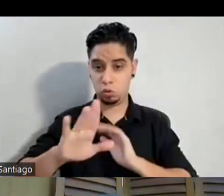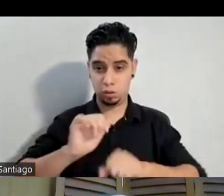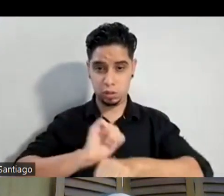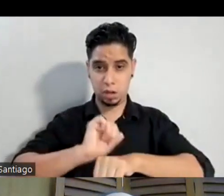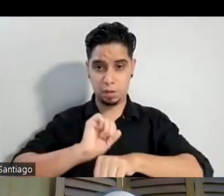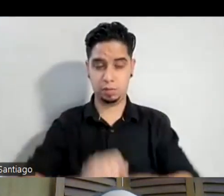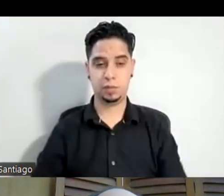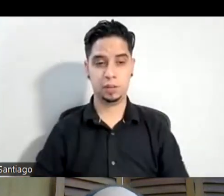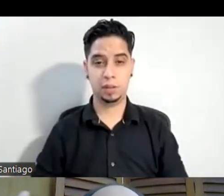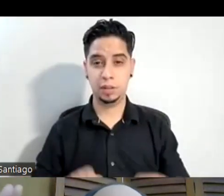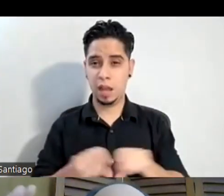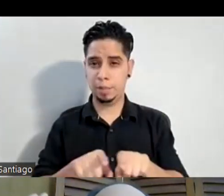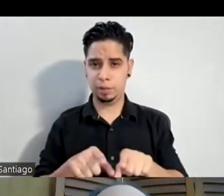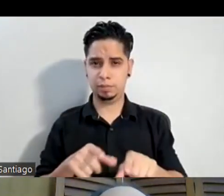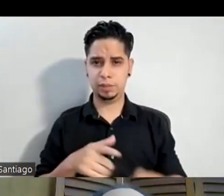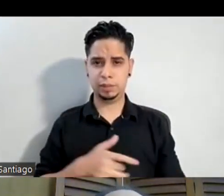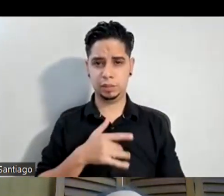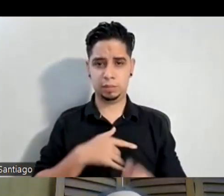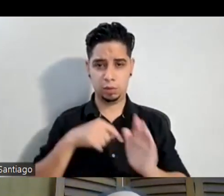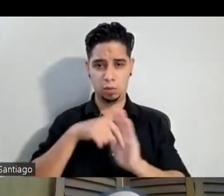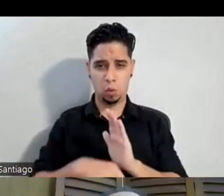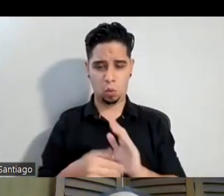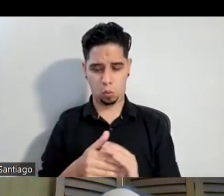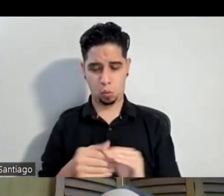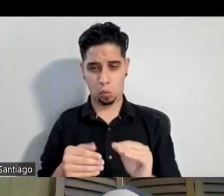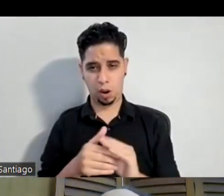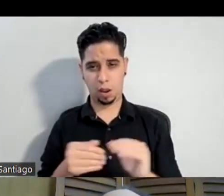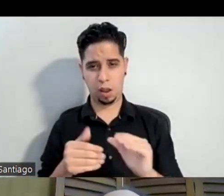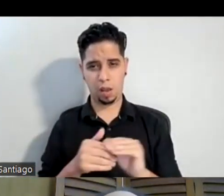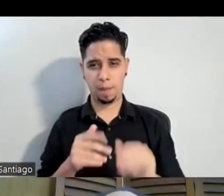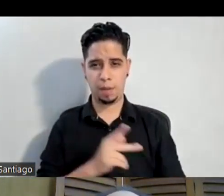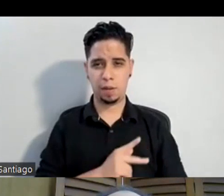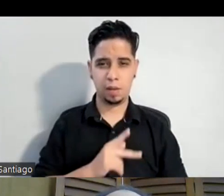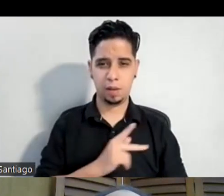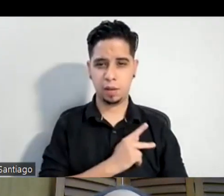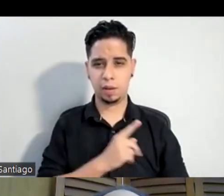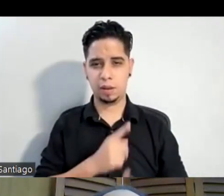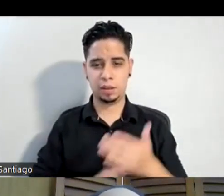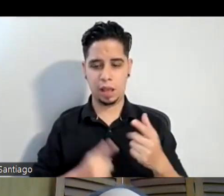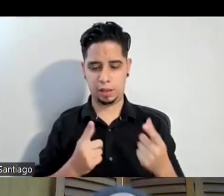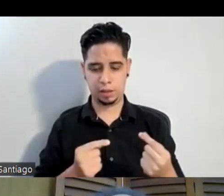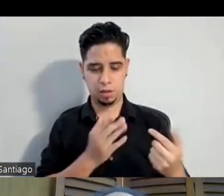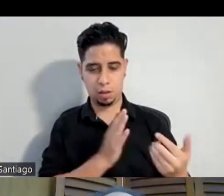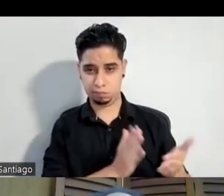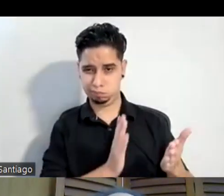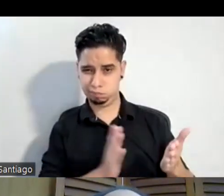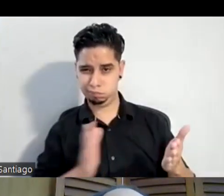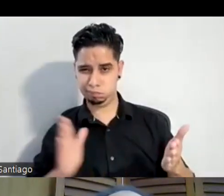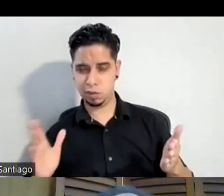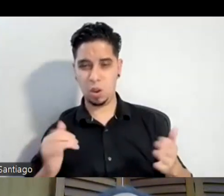como una profundidad cuéntanos un poquito de los personajes que fuiste haciendo de en qué obra saliste cuál fue tu primera